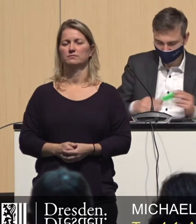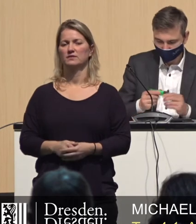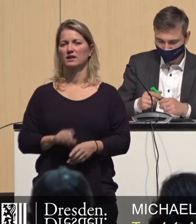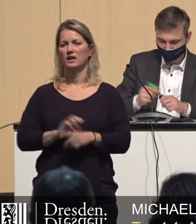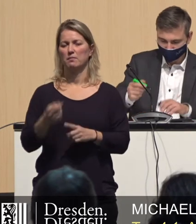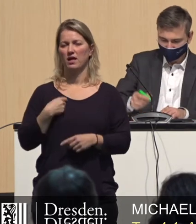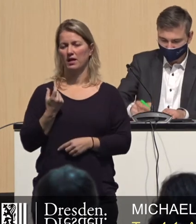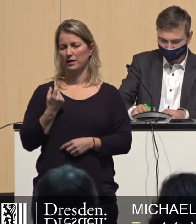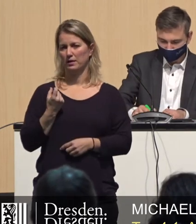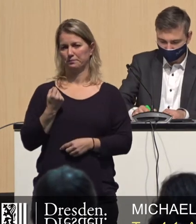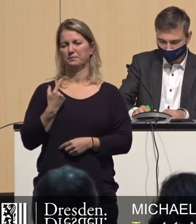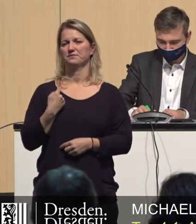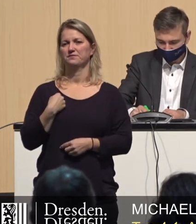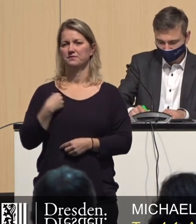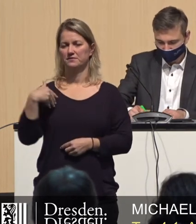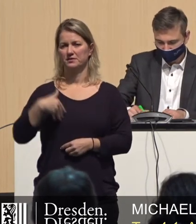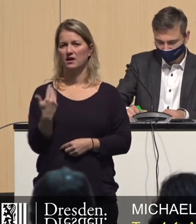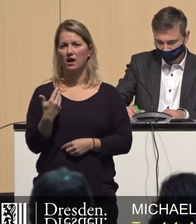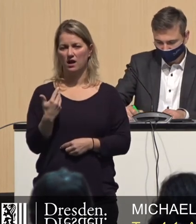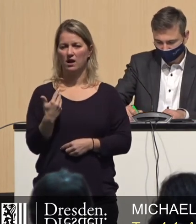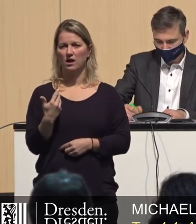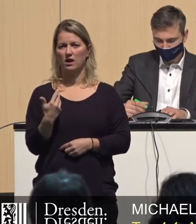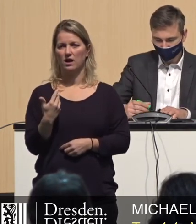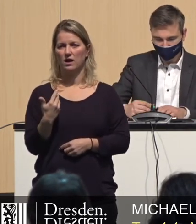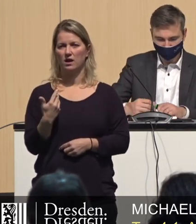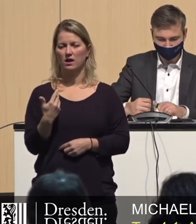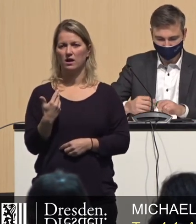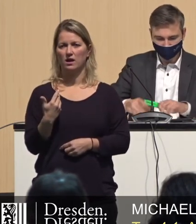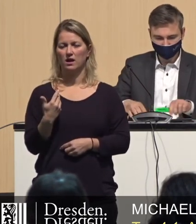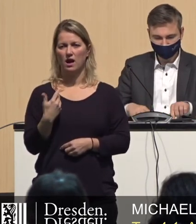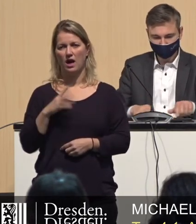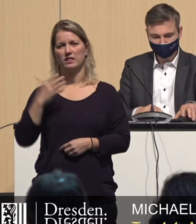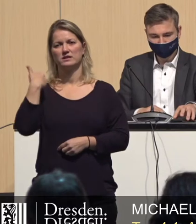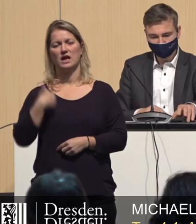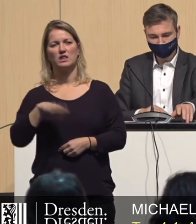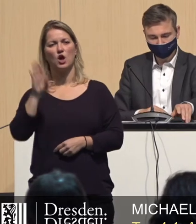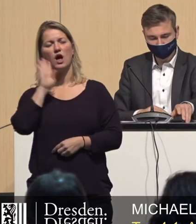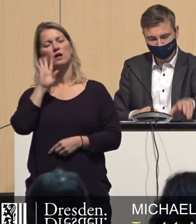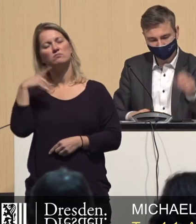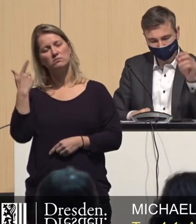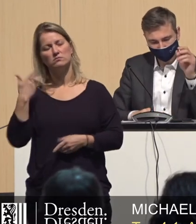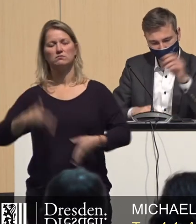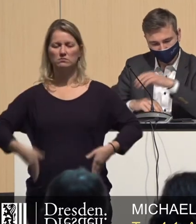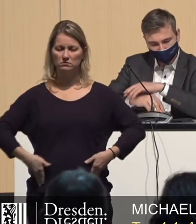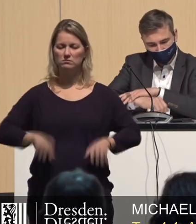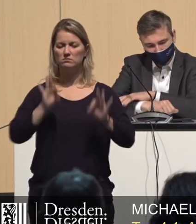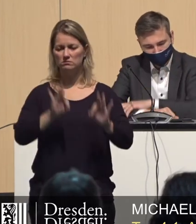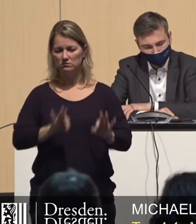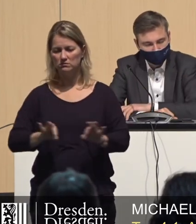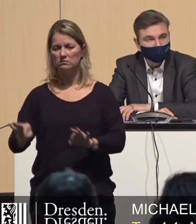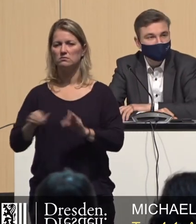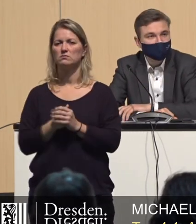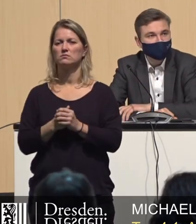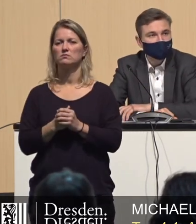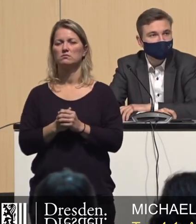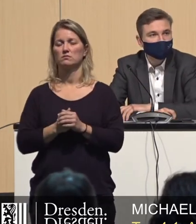wenn ich einerseits den Aufruf zur Sachlichkeit höre und auf der anderen Seite bei Sachthemen